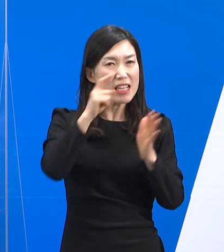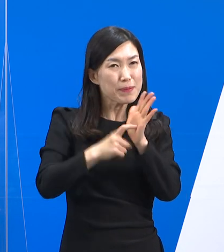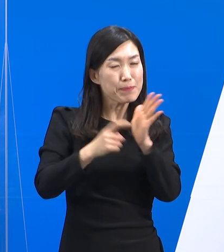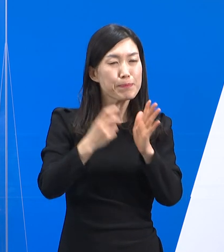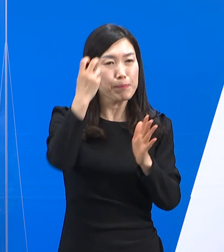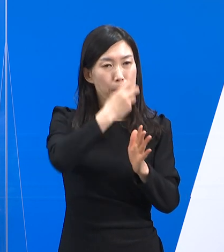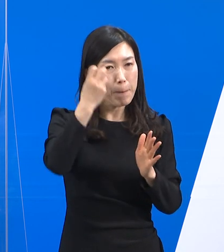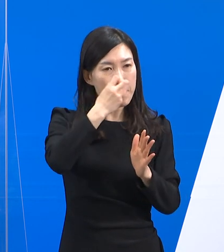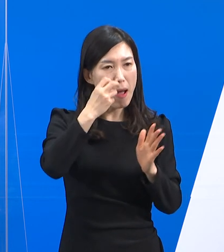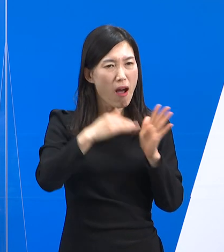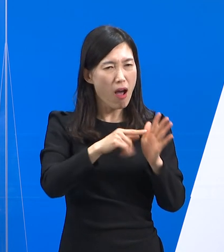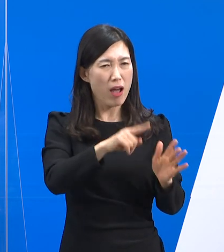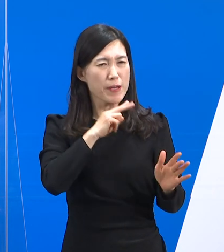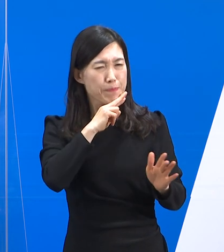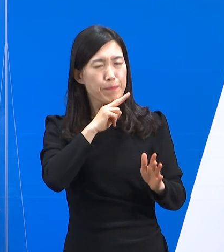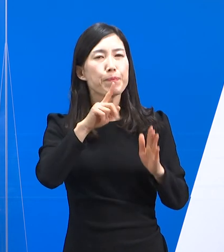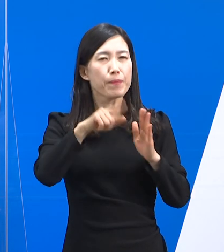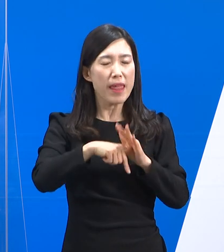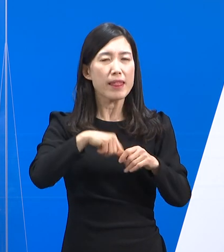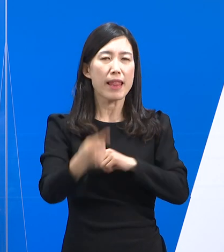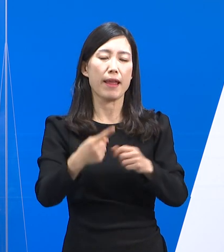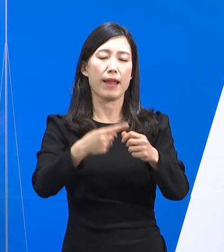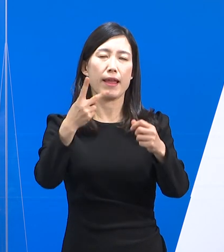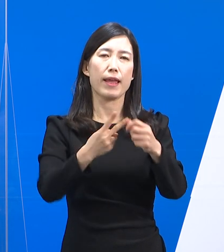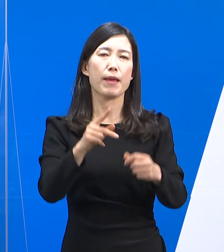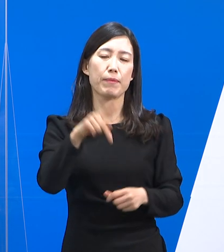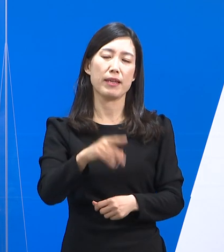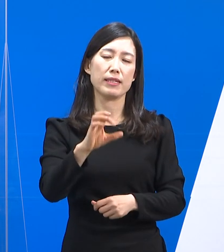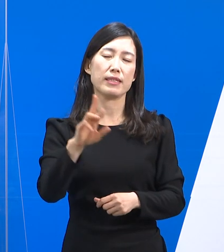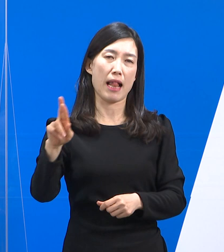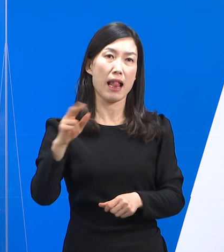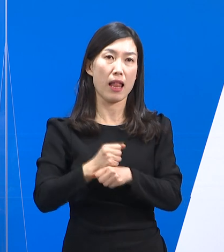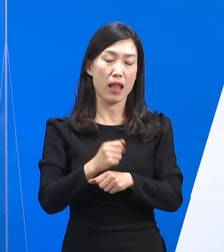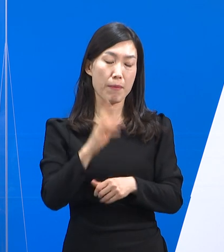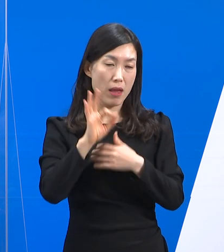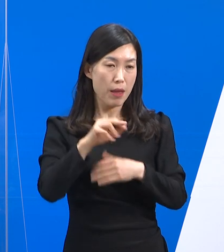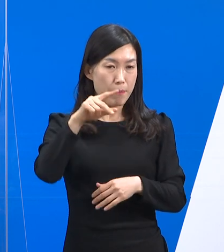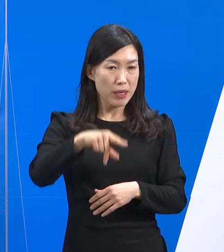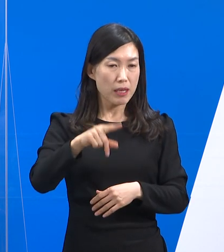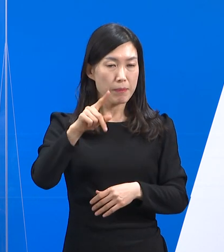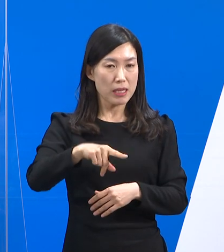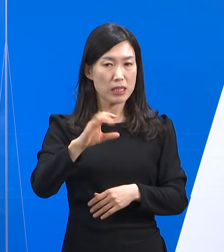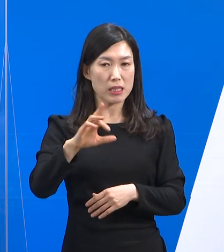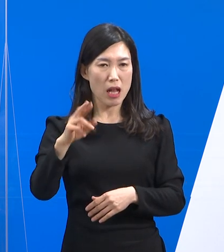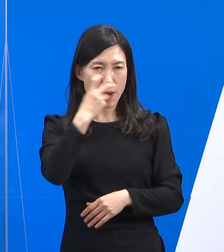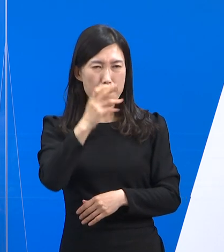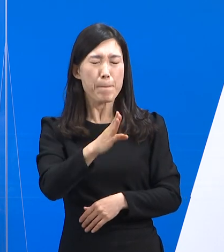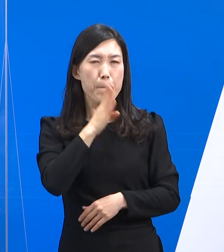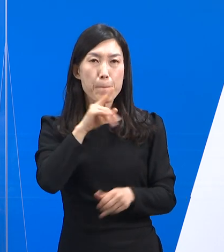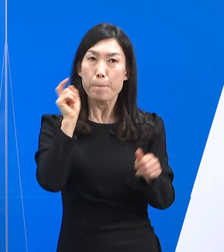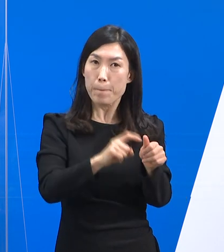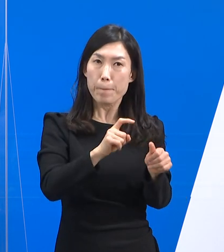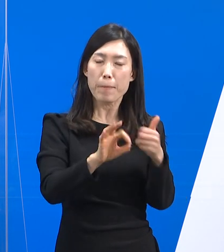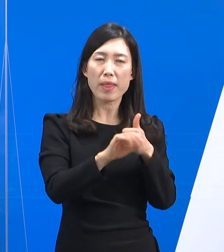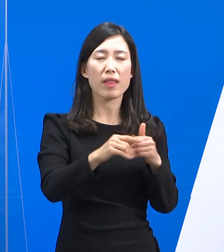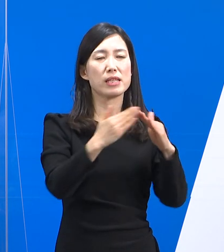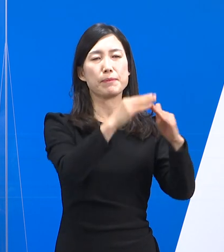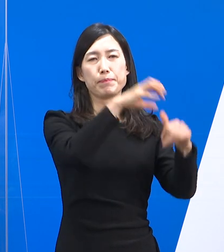병원에서 확진 판정을 받은 경우에는 해당 병원에서 재택치료까지 연계하여 받으실 수 있도록 추진합니다.